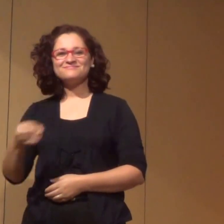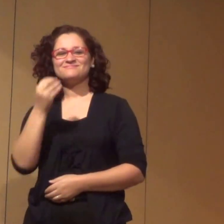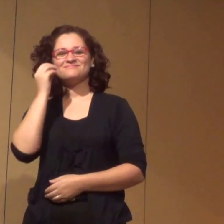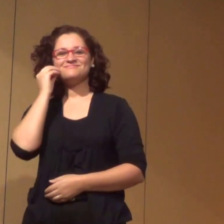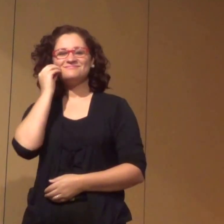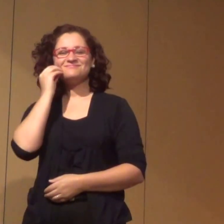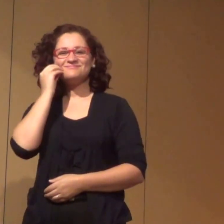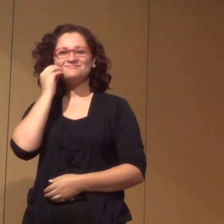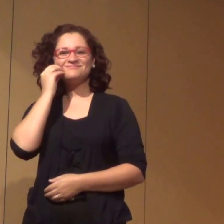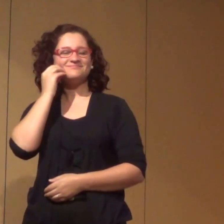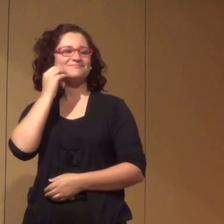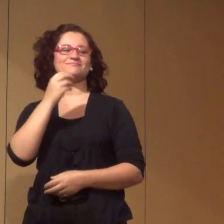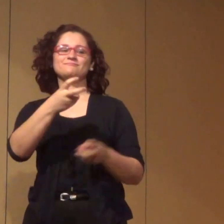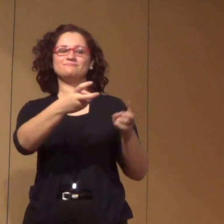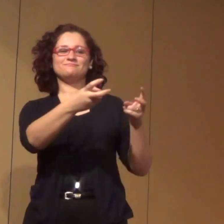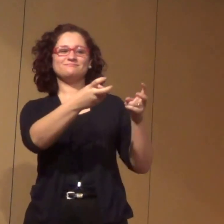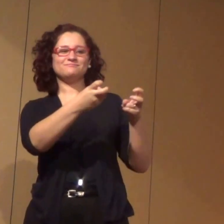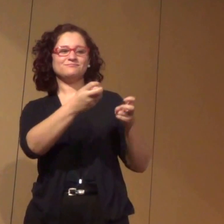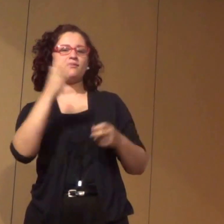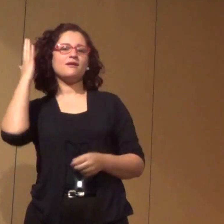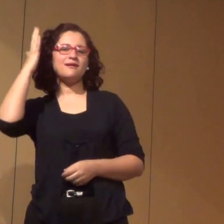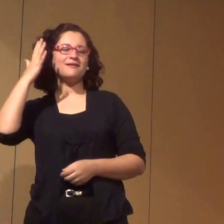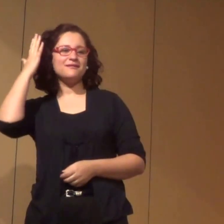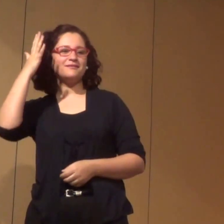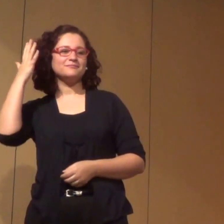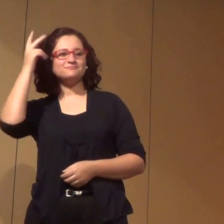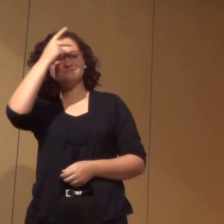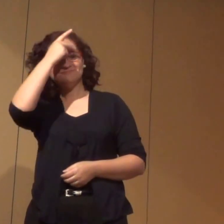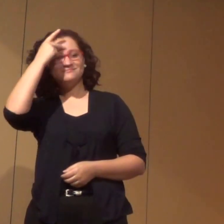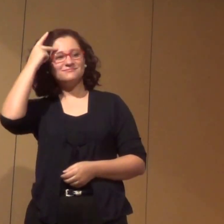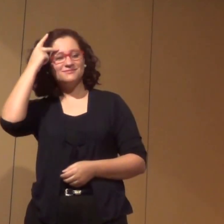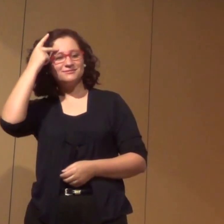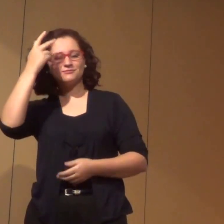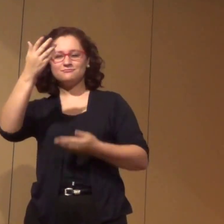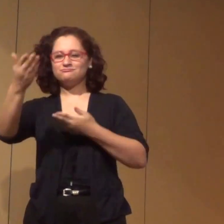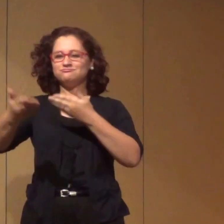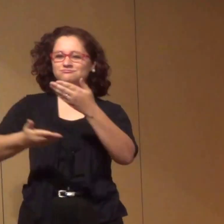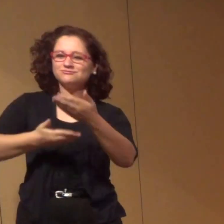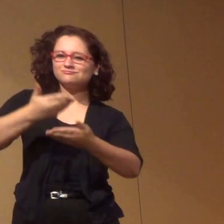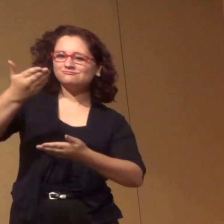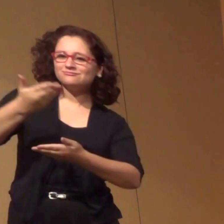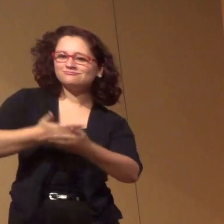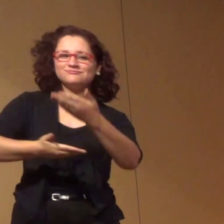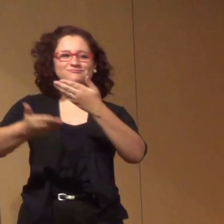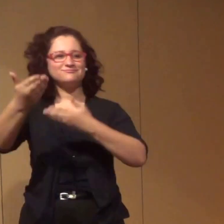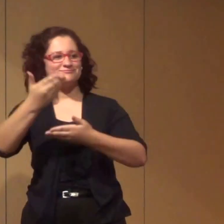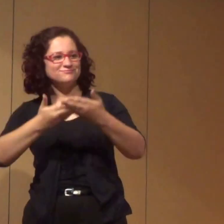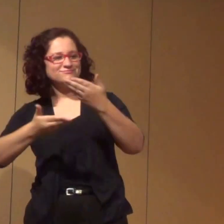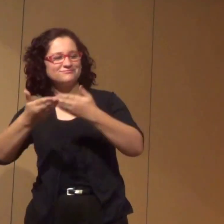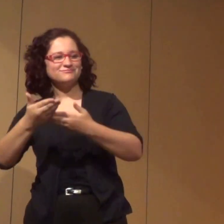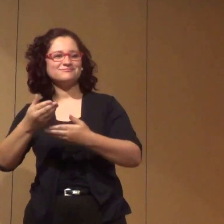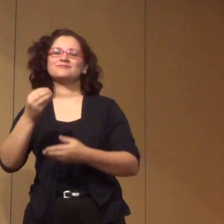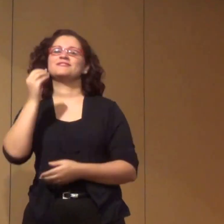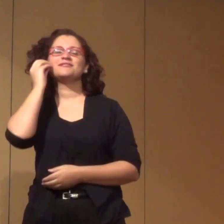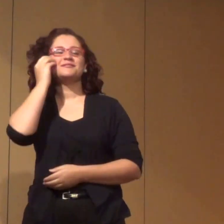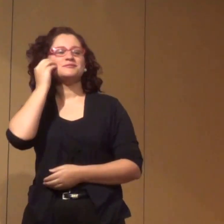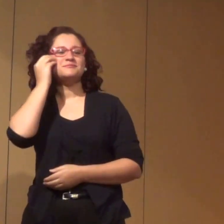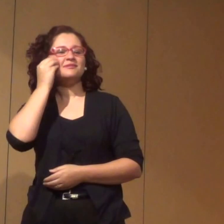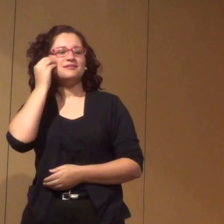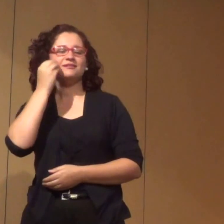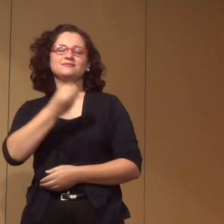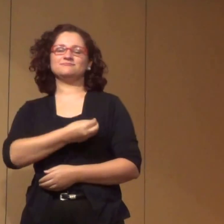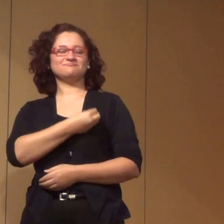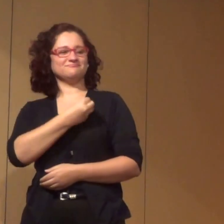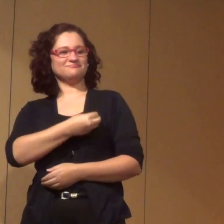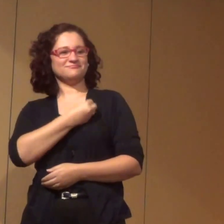convidados para estar aqui conosco, para compartilhar as suas experiências, para falarem das suas vivências, de tudo que já